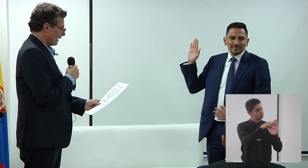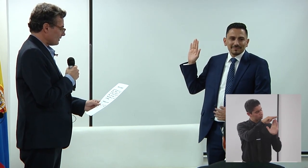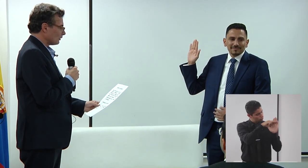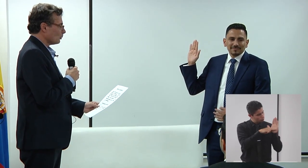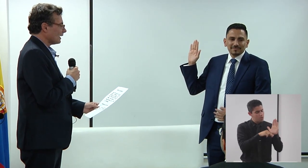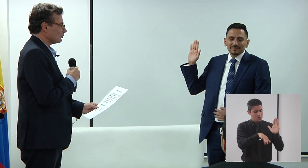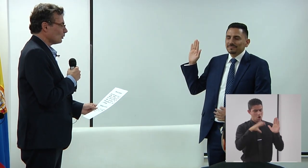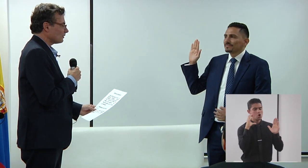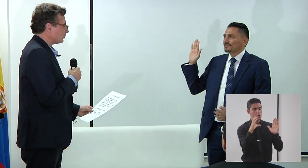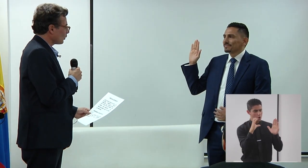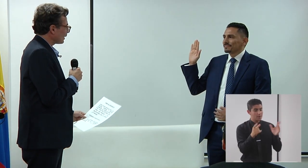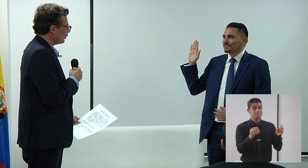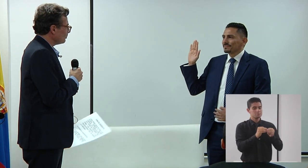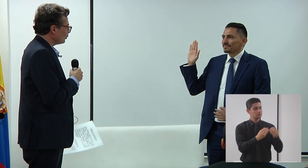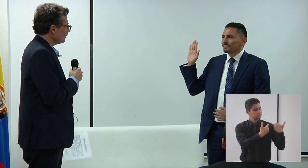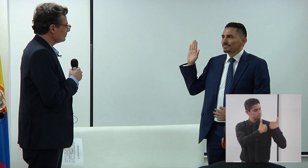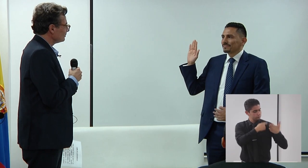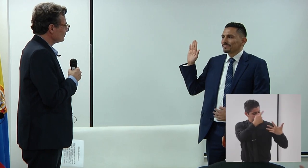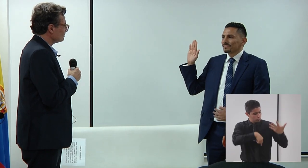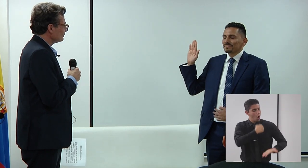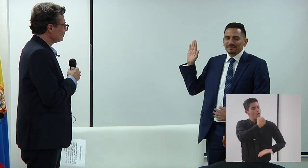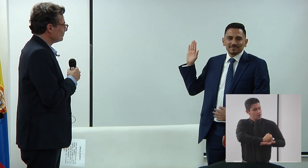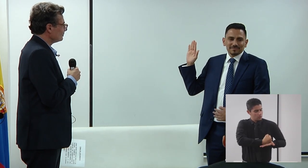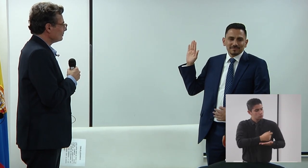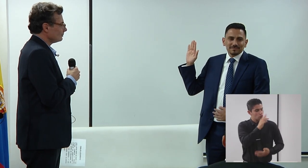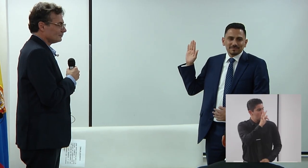como los deberes y las obligaciones que su cargo le impone.